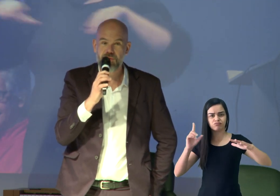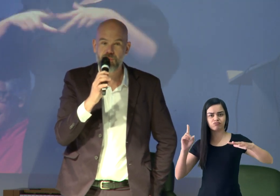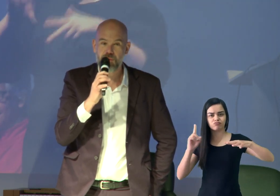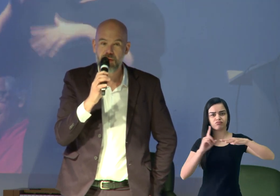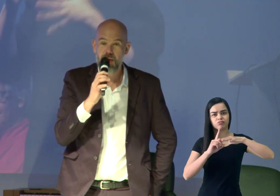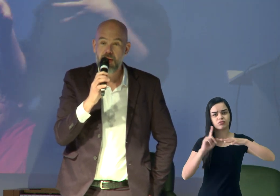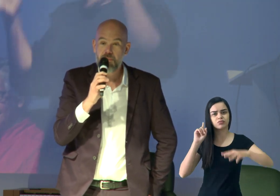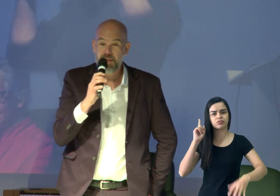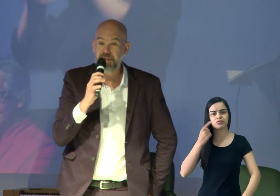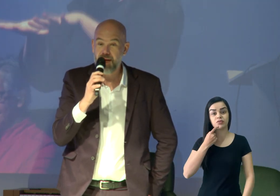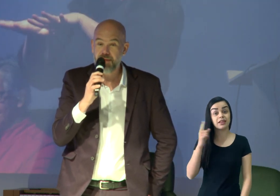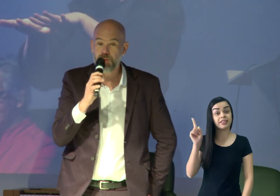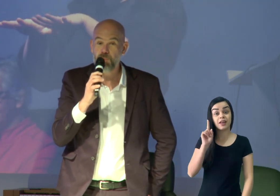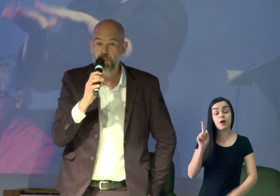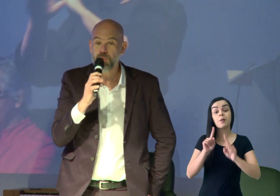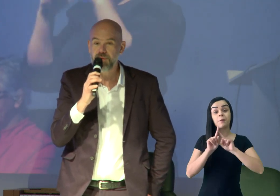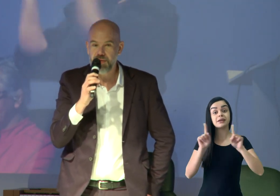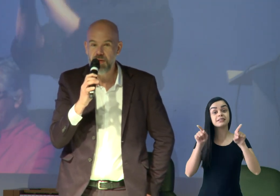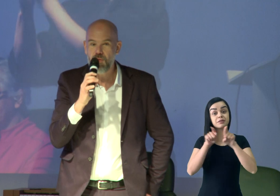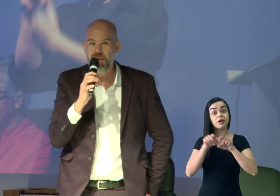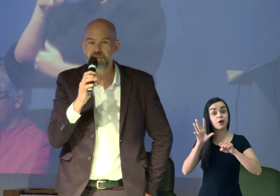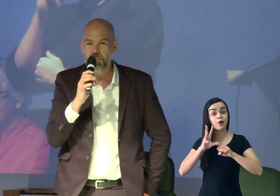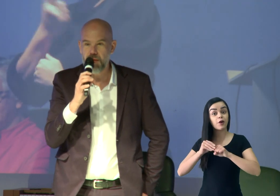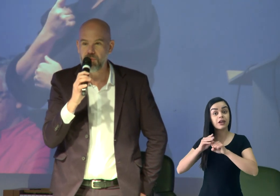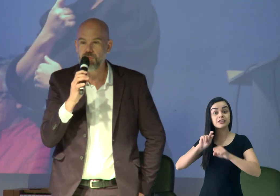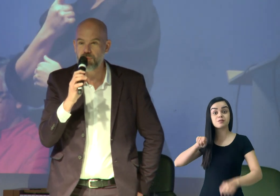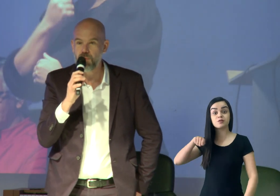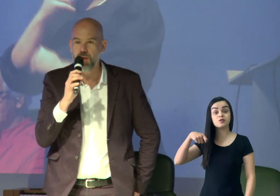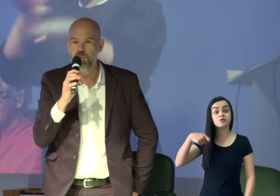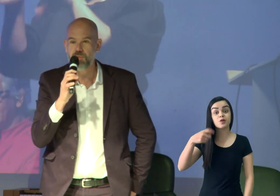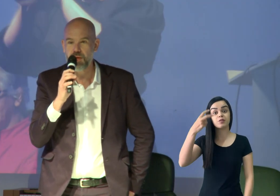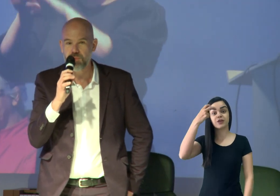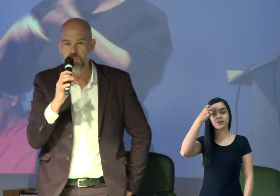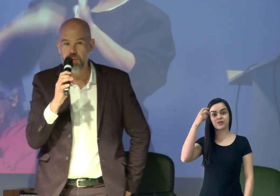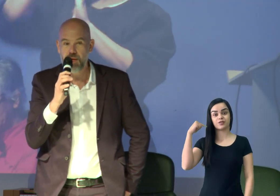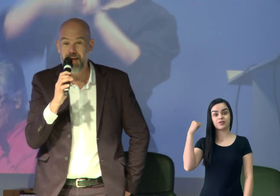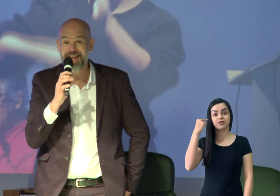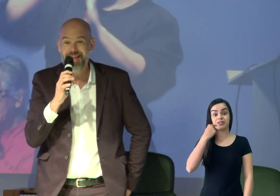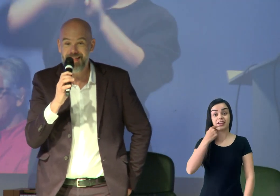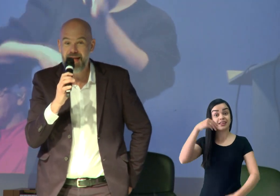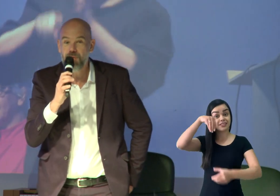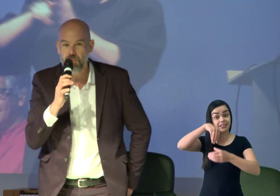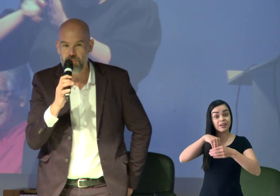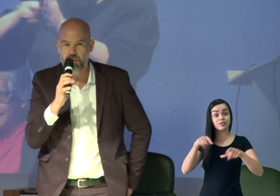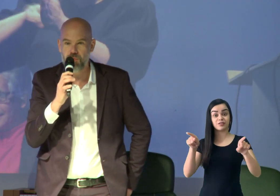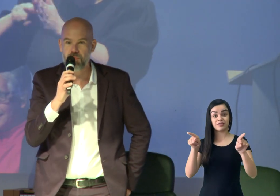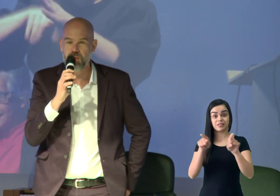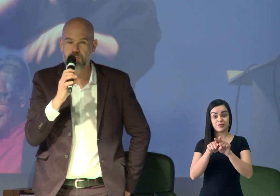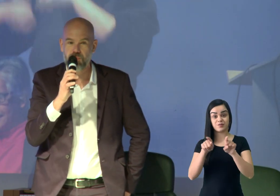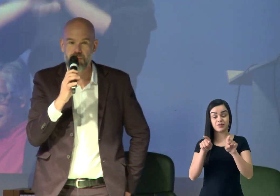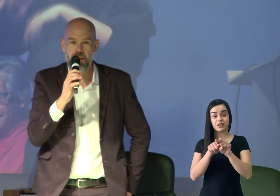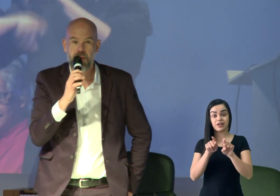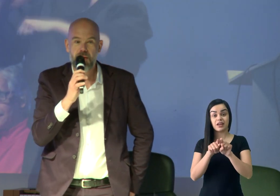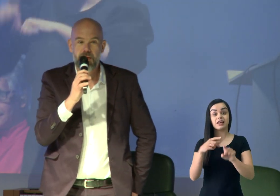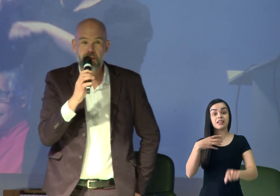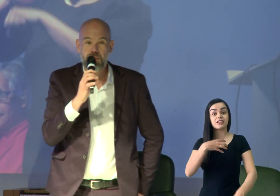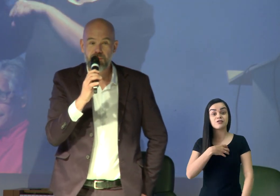surda, mas se trata de produzir conhecimento sobre a cultura surda e dentro da cultura surda. Nós